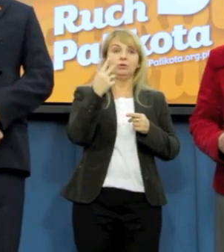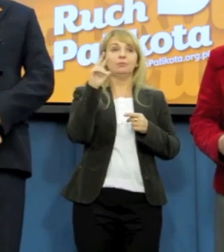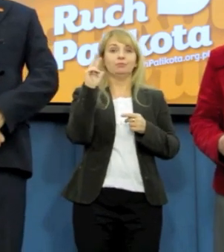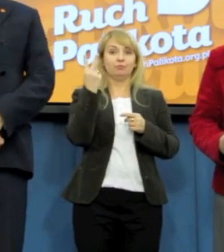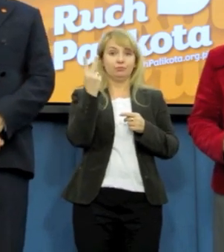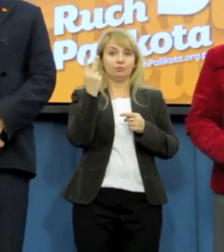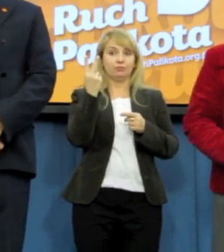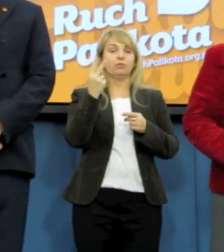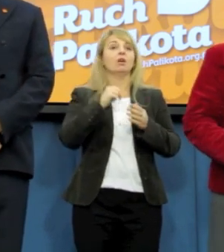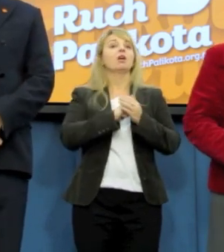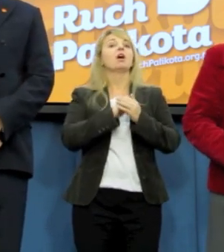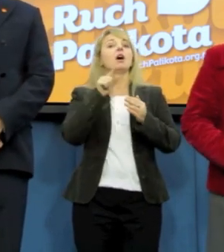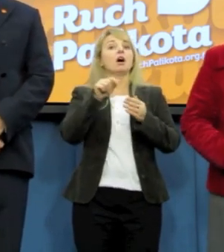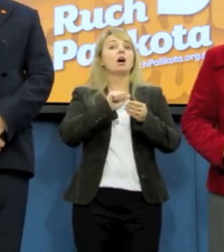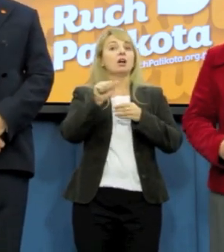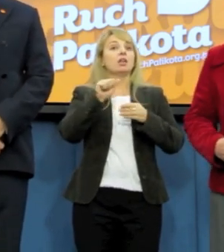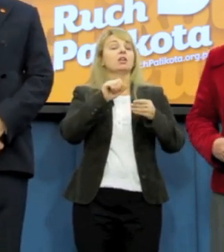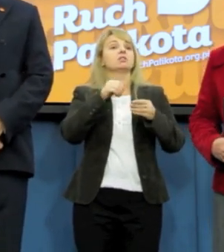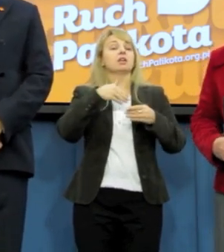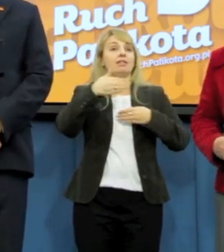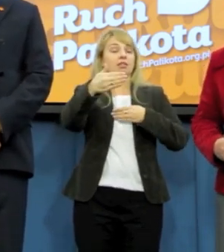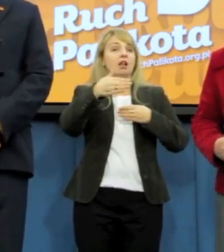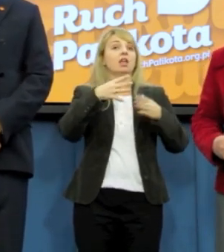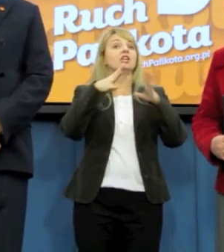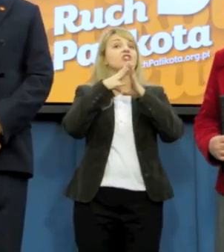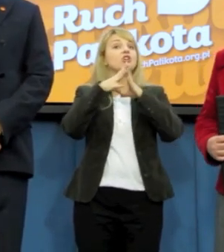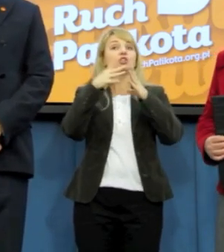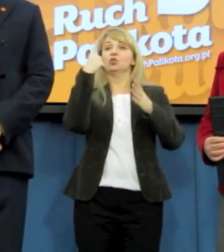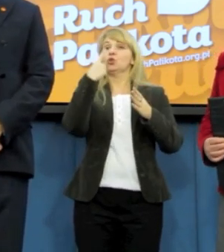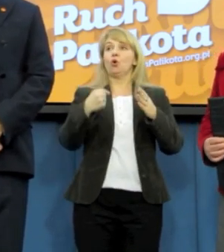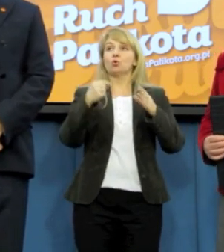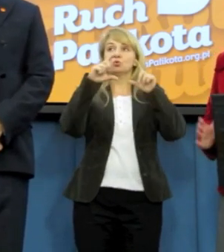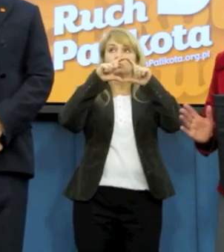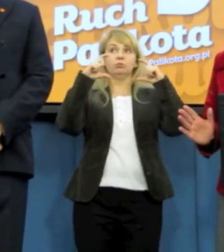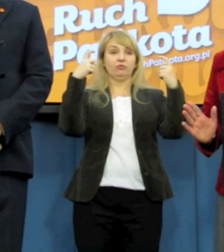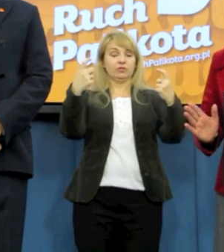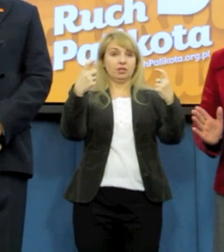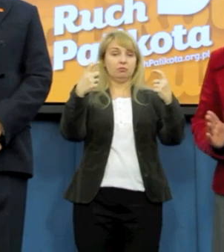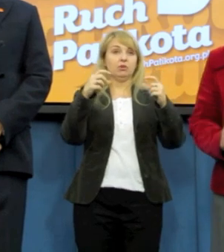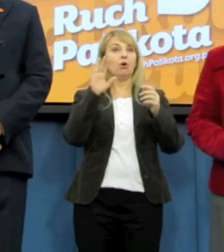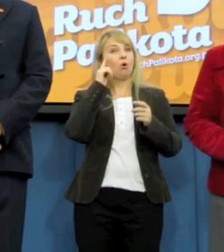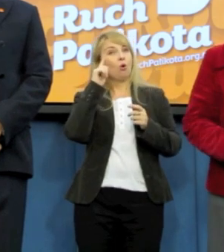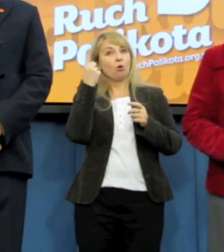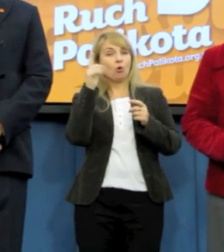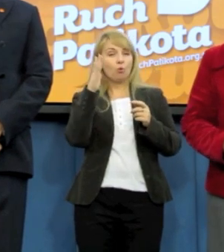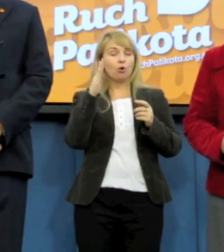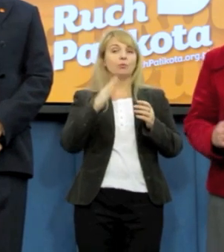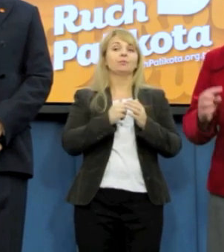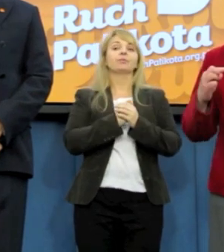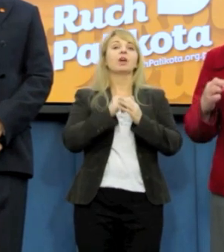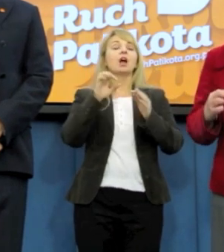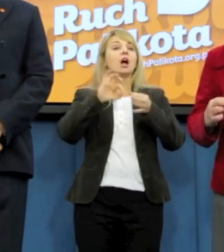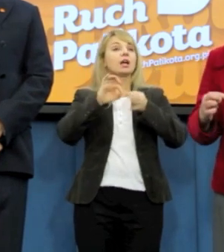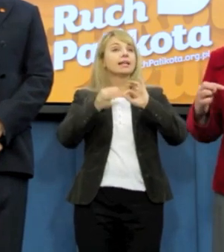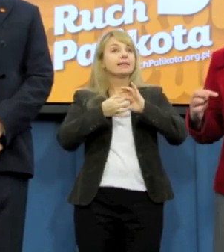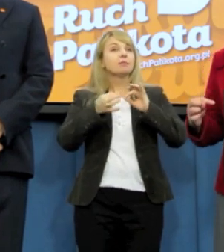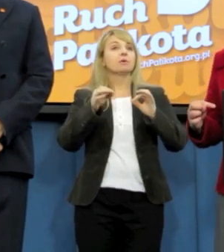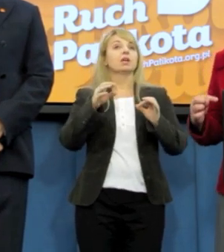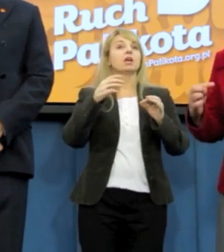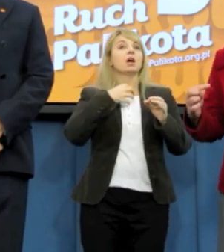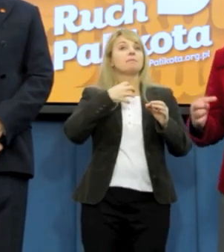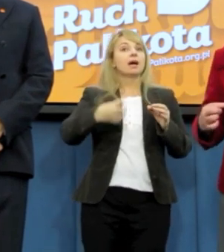to jest sprawa taka, że tak naprawdę 10 osób w Sejmie, około 10-10 osób w Sejmie, gdyby